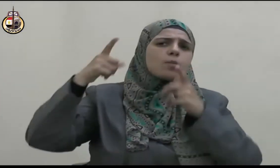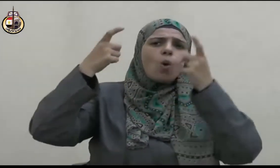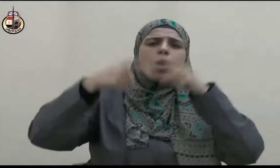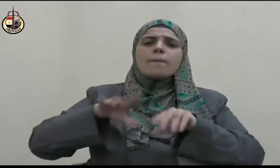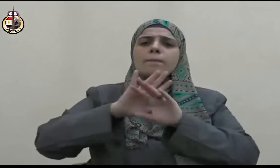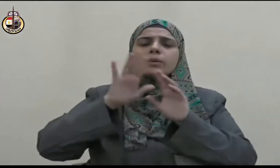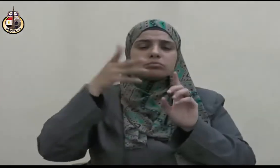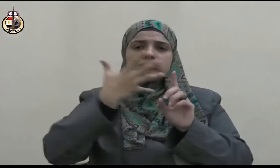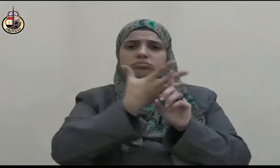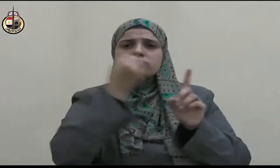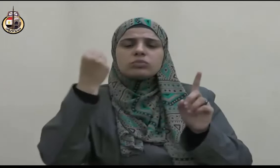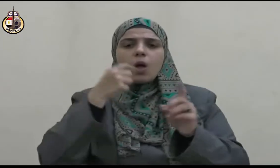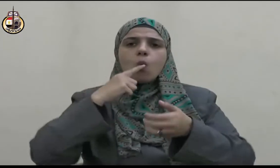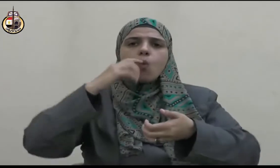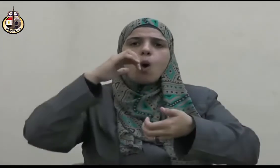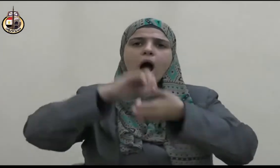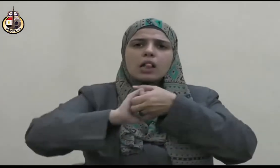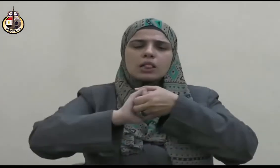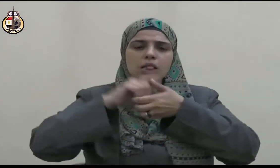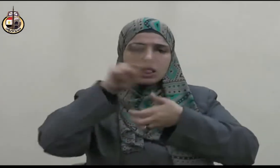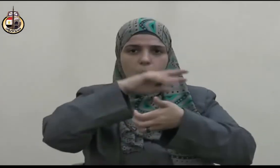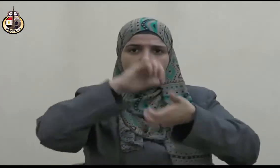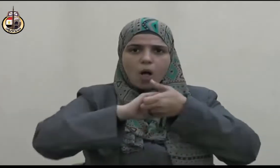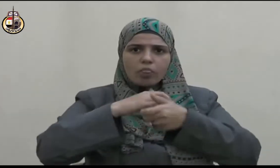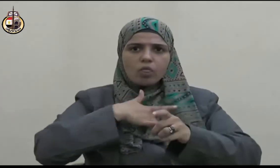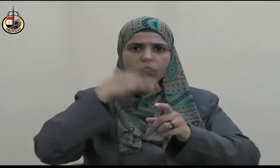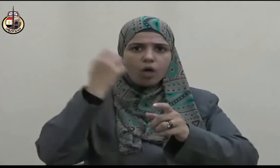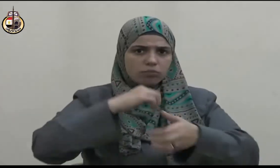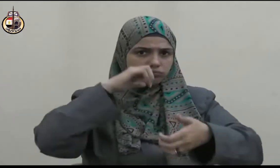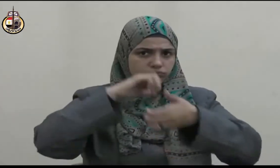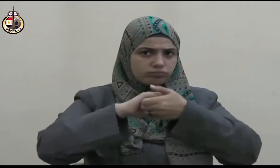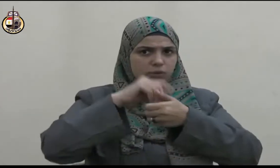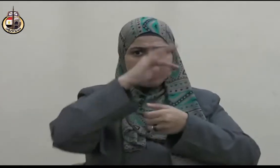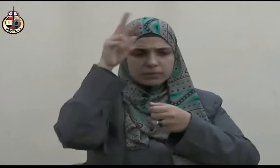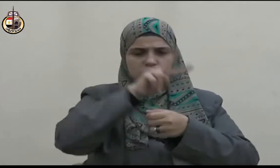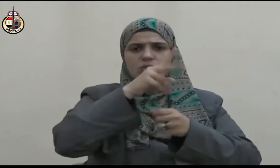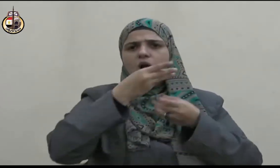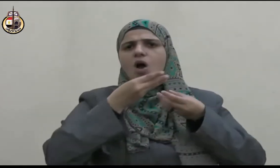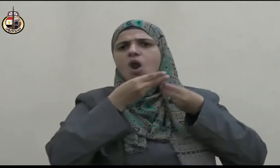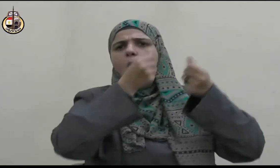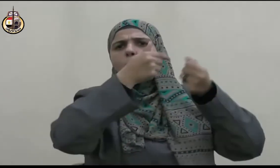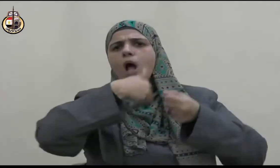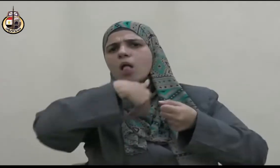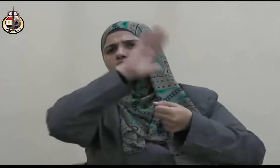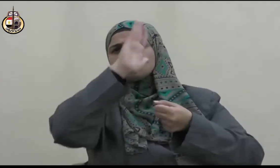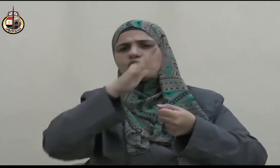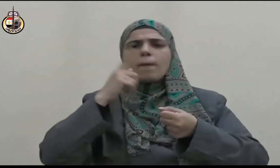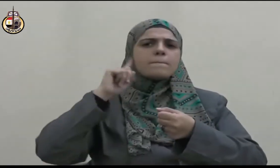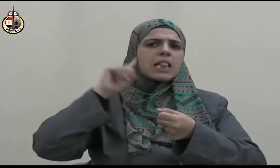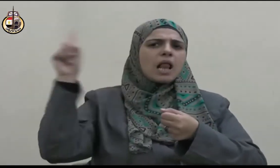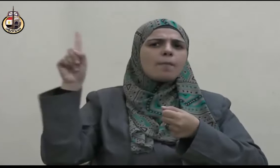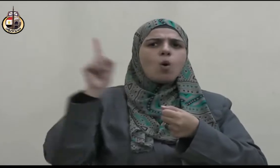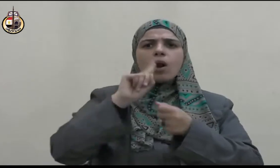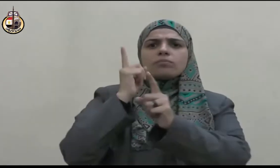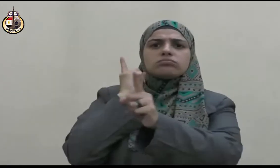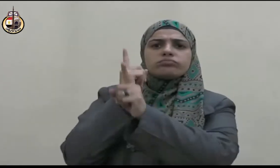والتواضع ولين الجانب فلم يتعال صلى الله عليه وسلم على أزواجه ولم